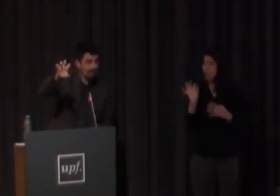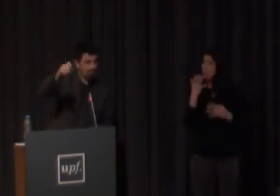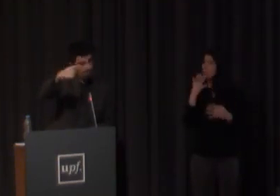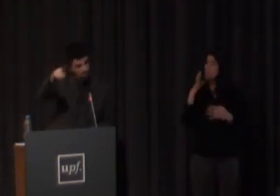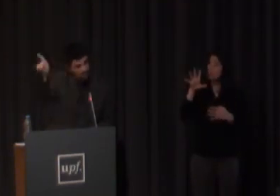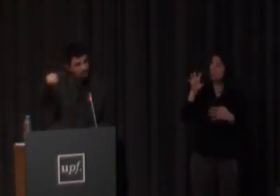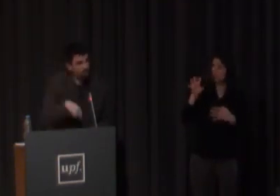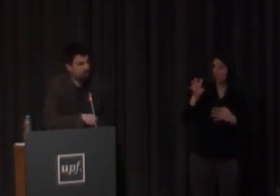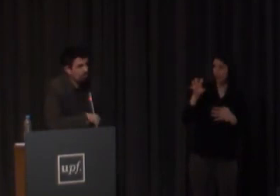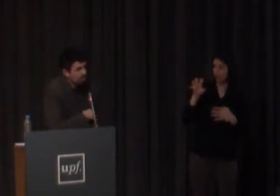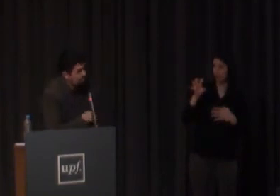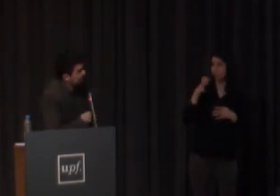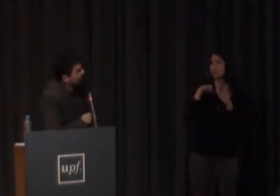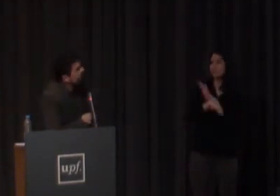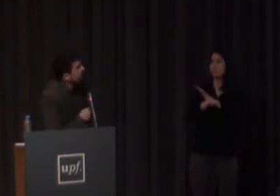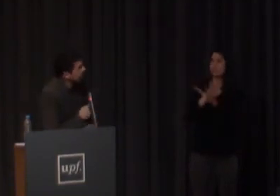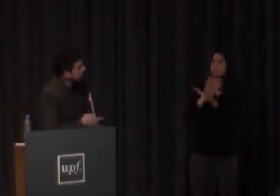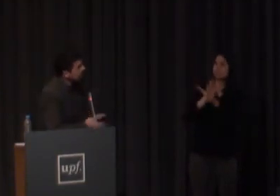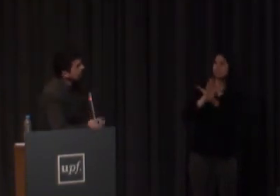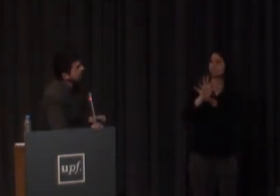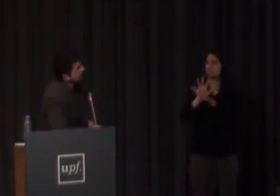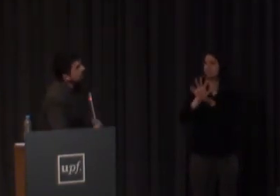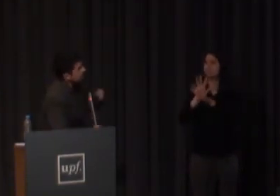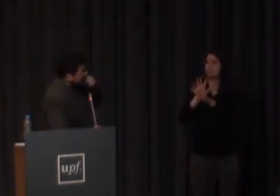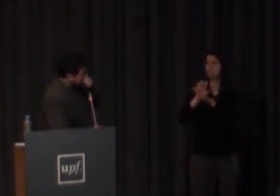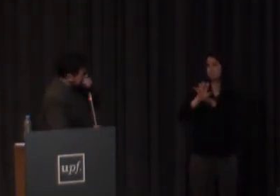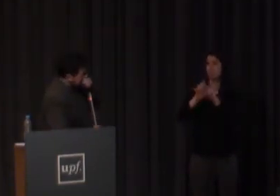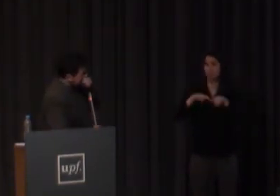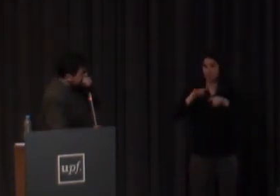doblados con lo cual lleva un acento abierto bien